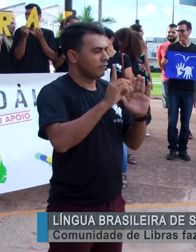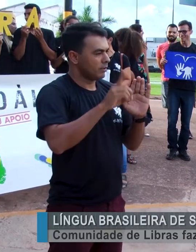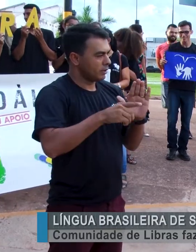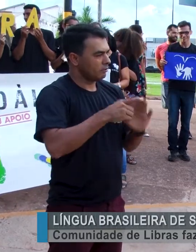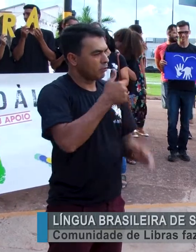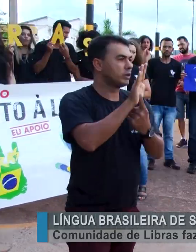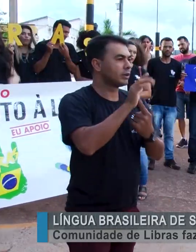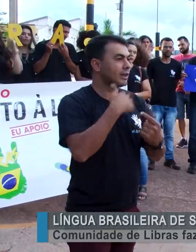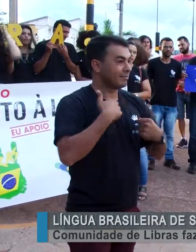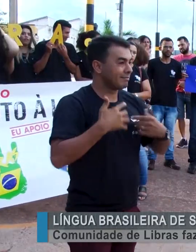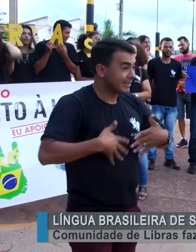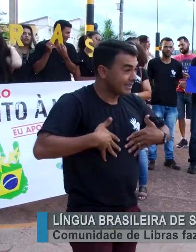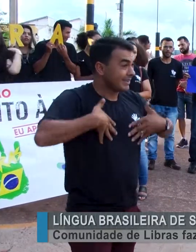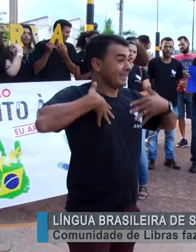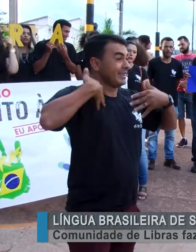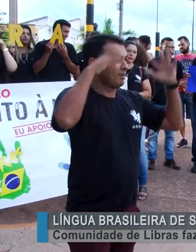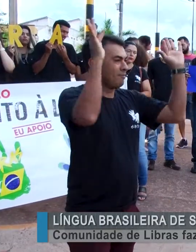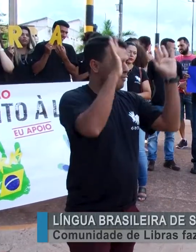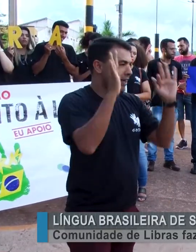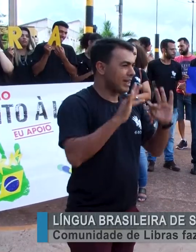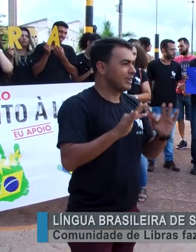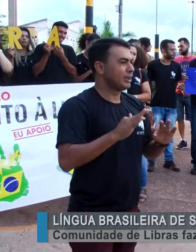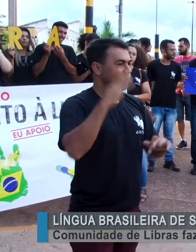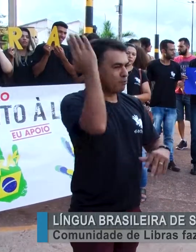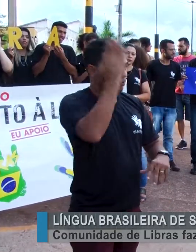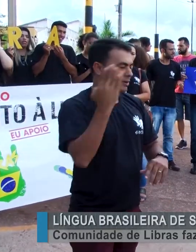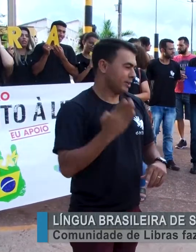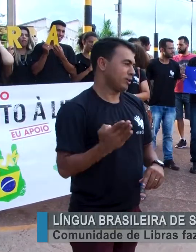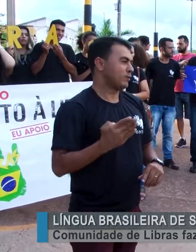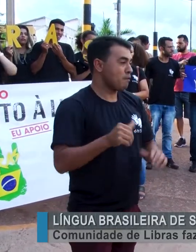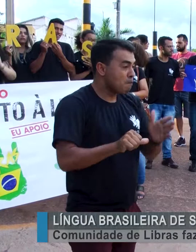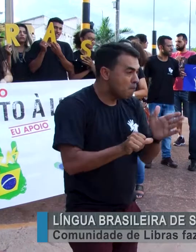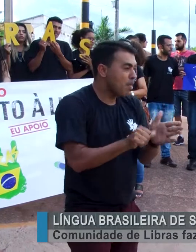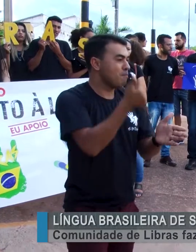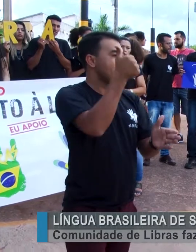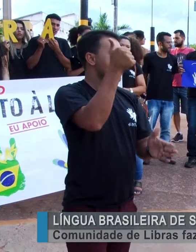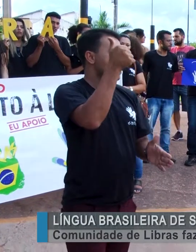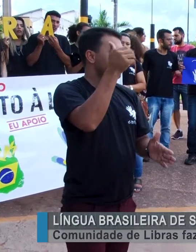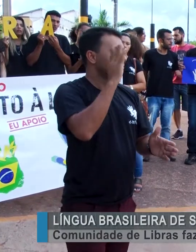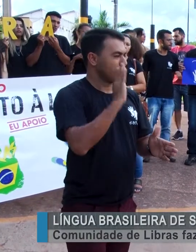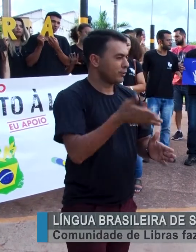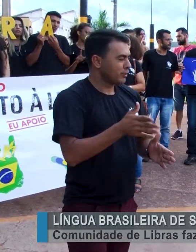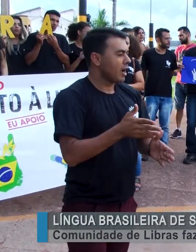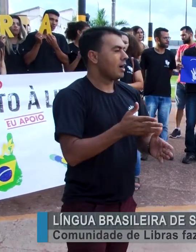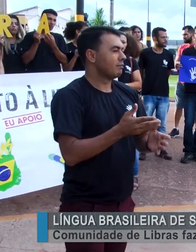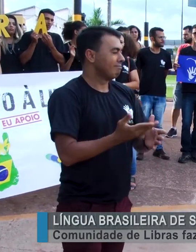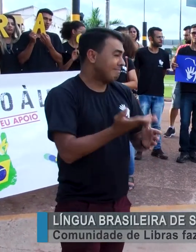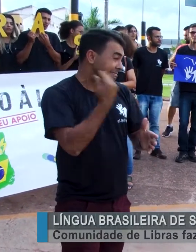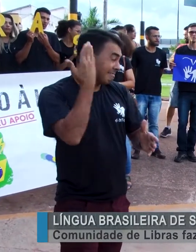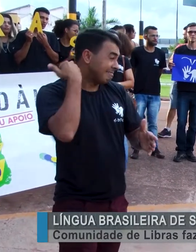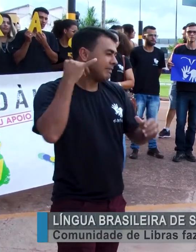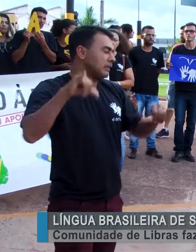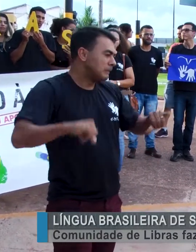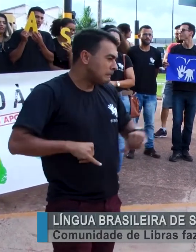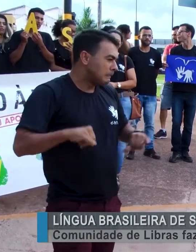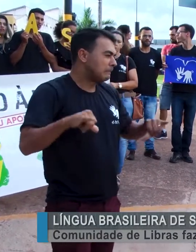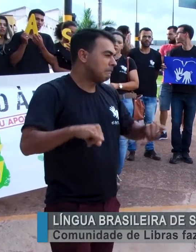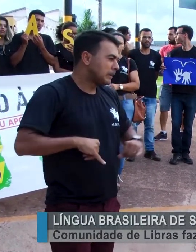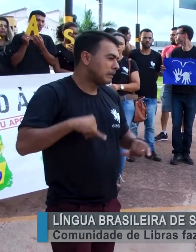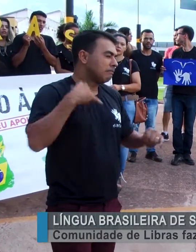lei, né? Isso deu uma visibilidade maior. Nós surdos no Brasil inteiro ficamos muito felizes porque isso não